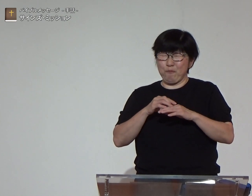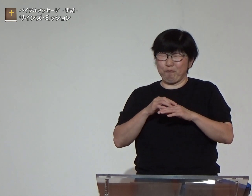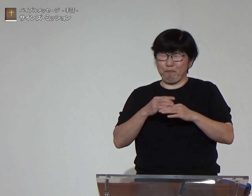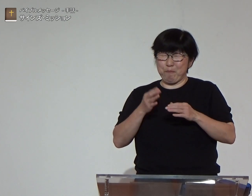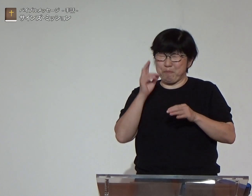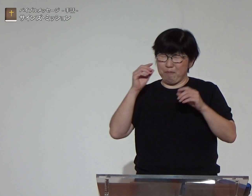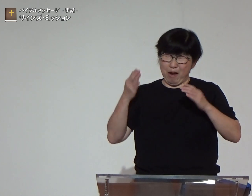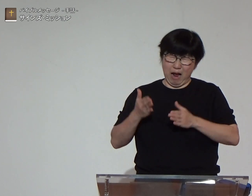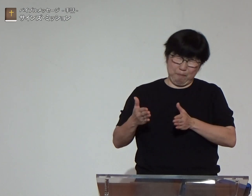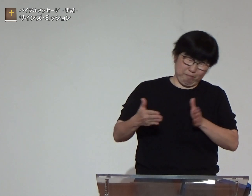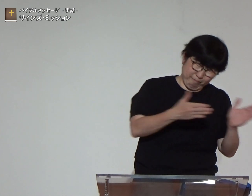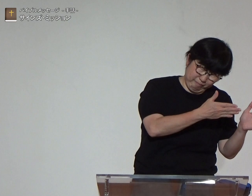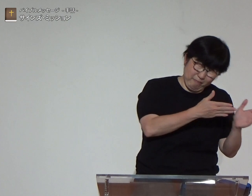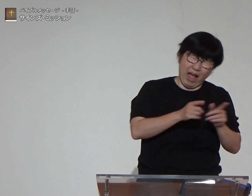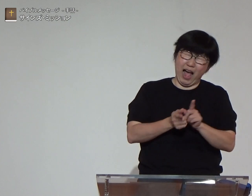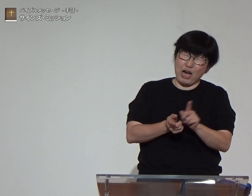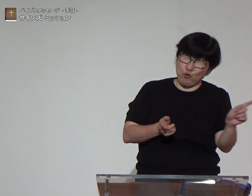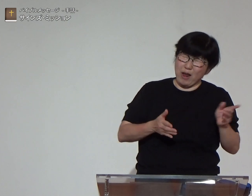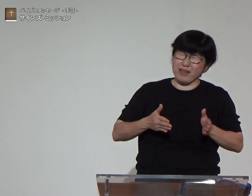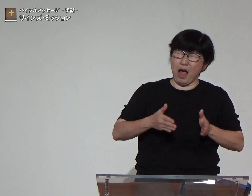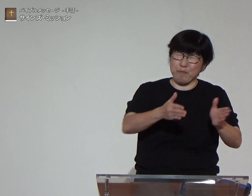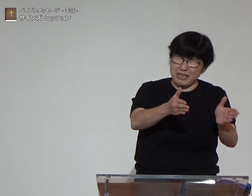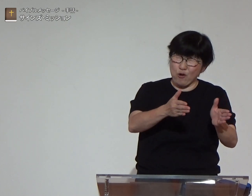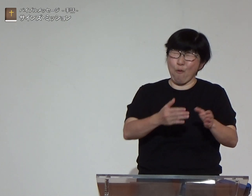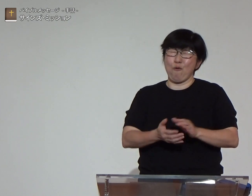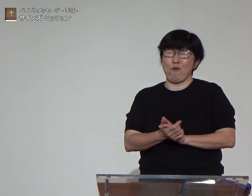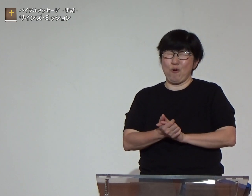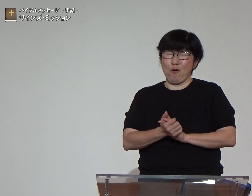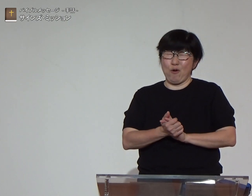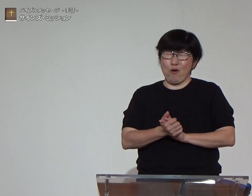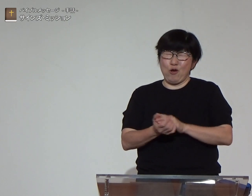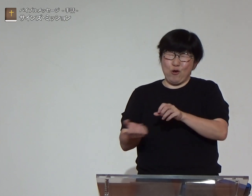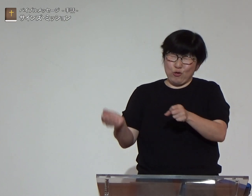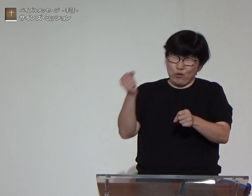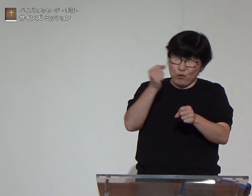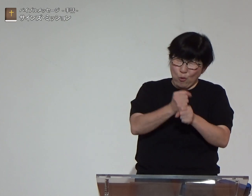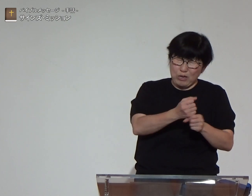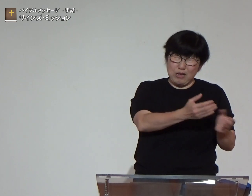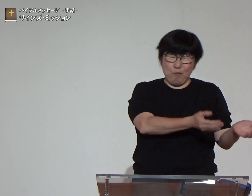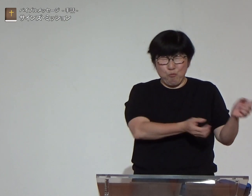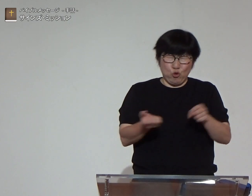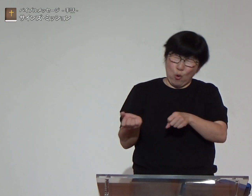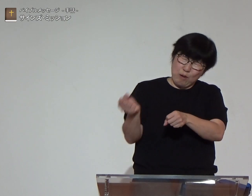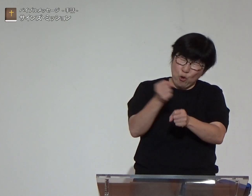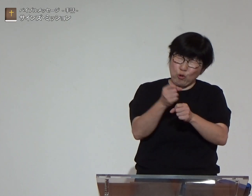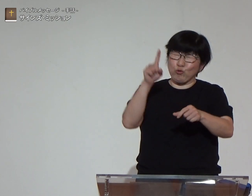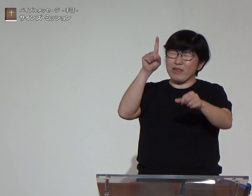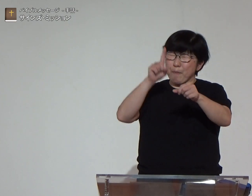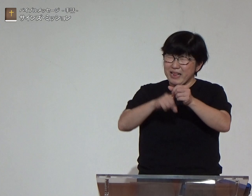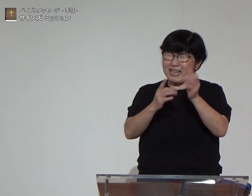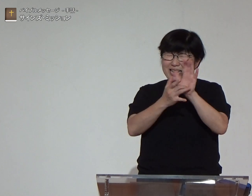私が道から外れてしまっても戻れるために